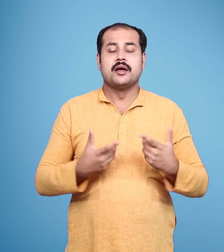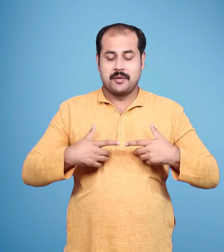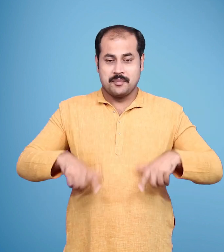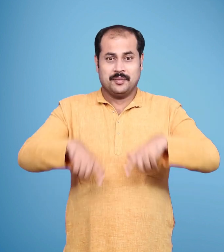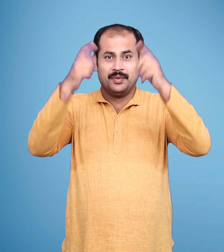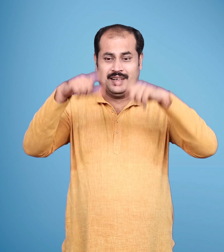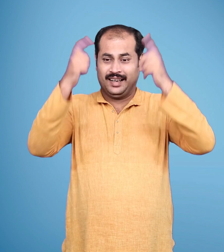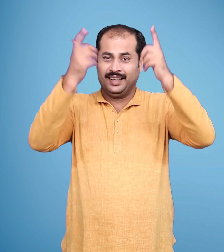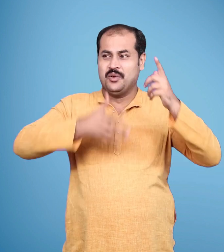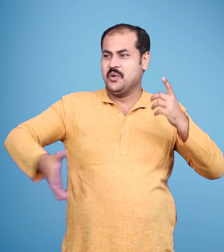वरिख्ष सूख गए